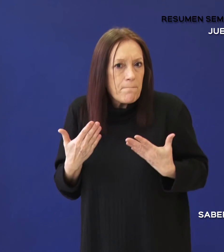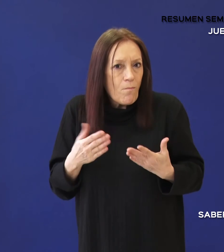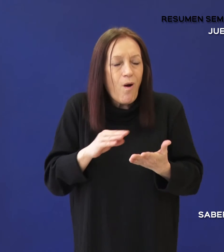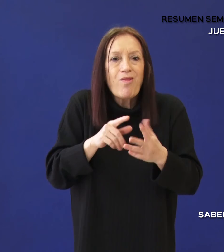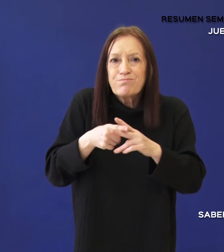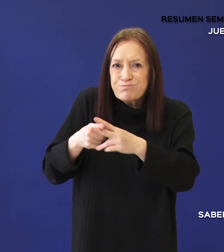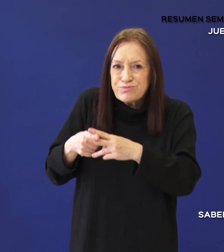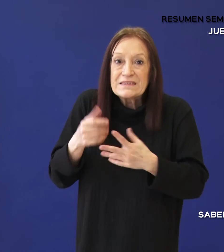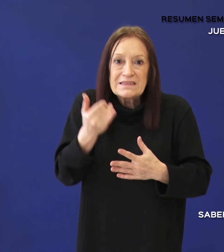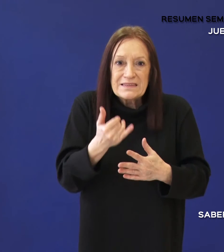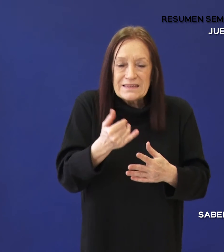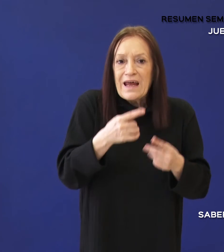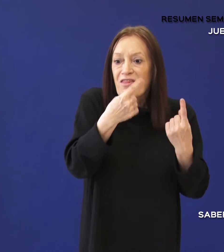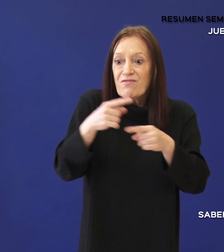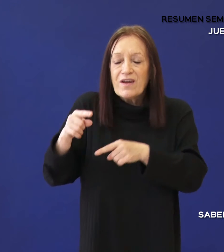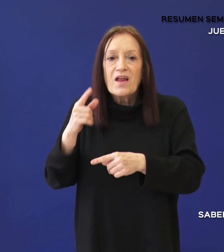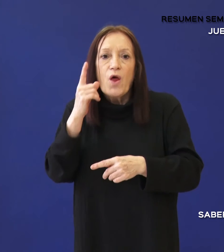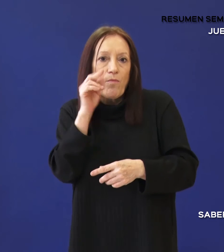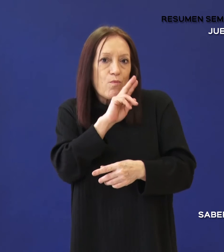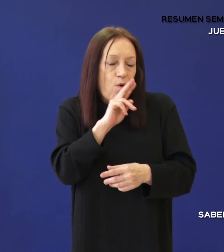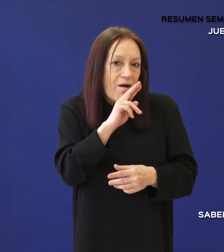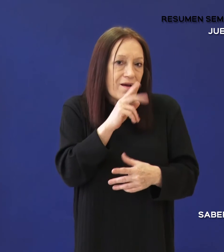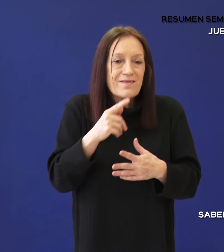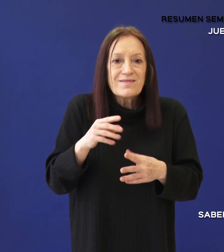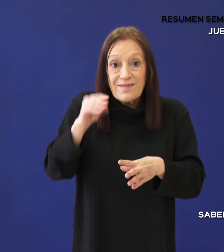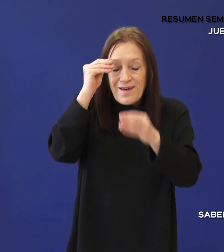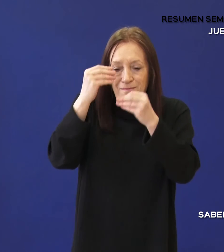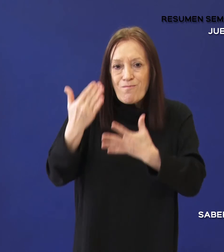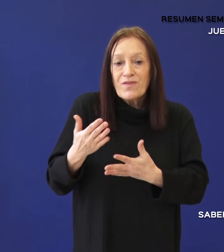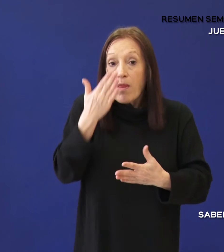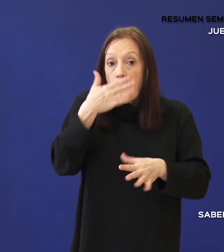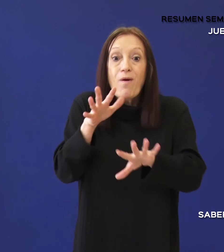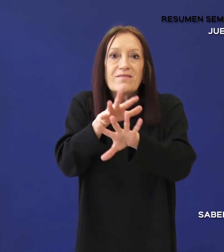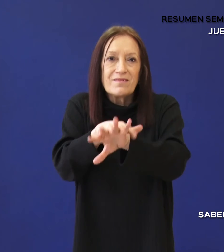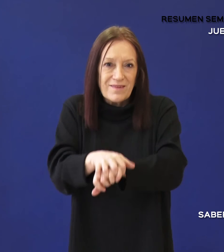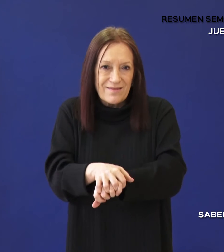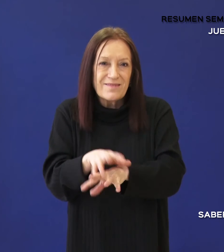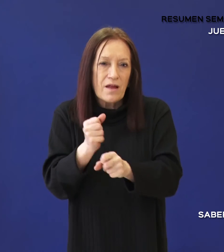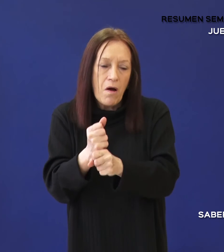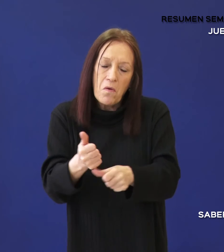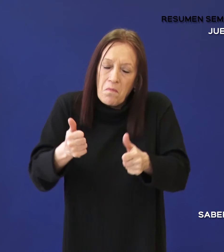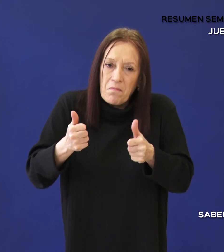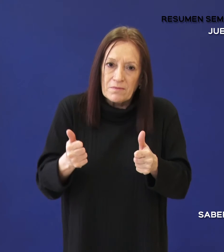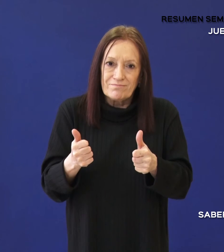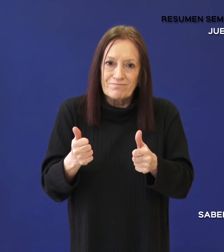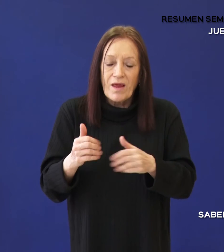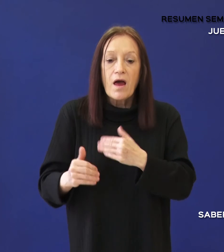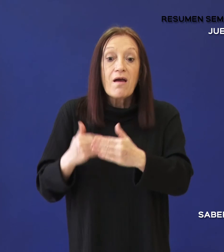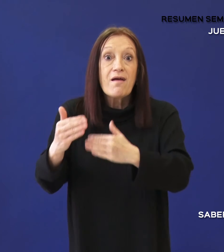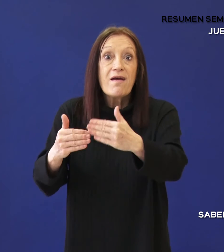sólidas a las y los titulares santacruceños para poder insertarse en el mercado laboral. Generar futuro es